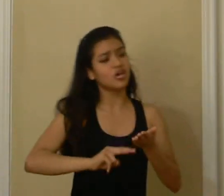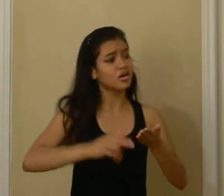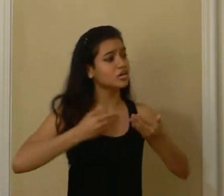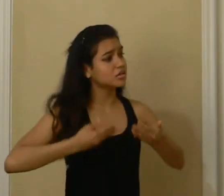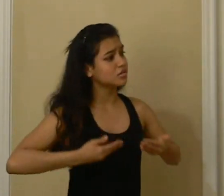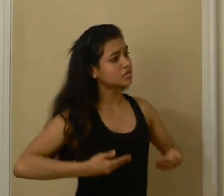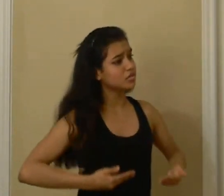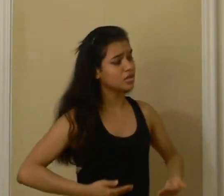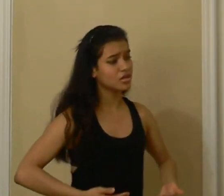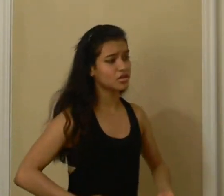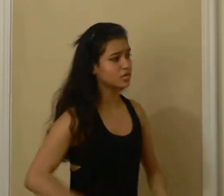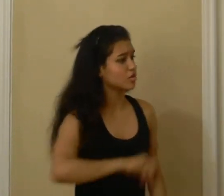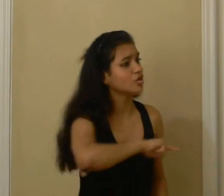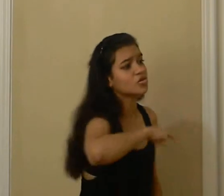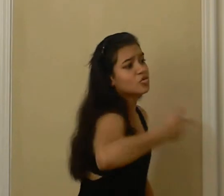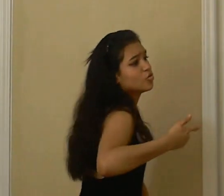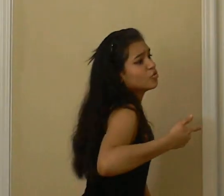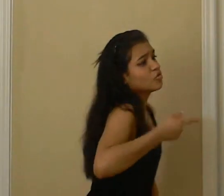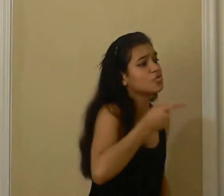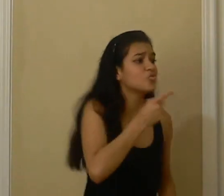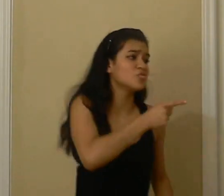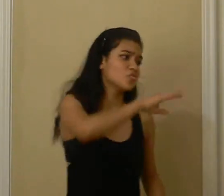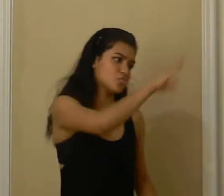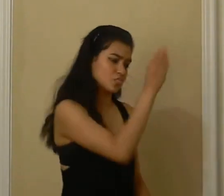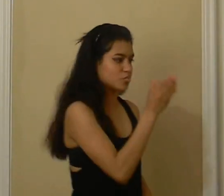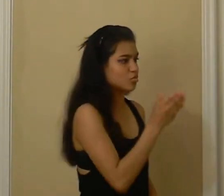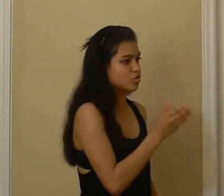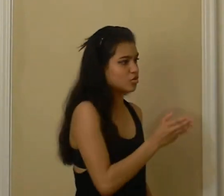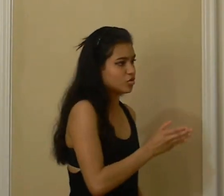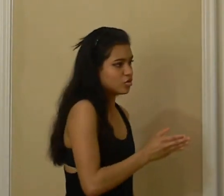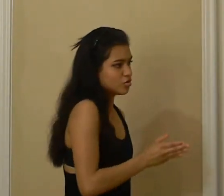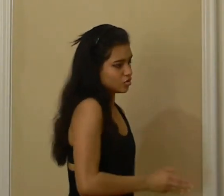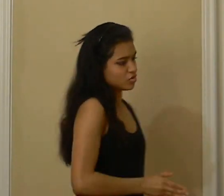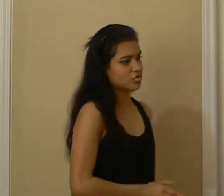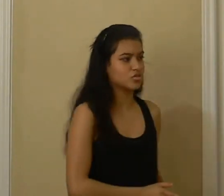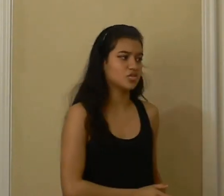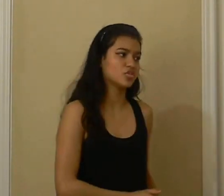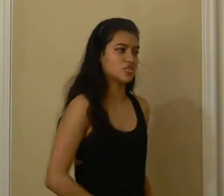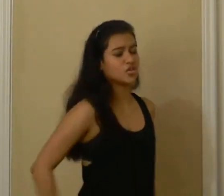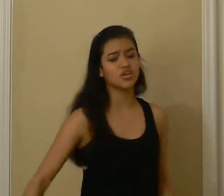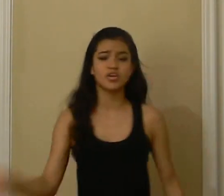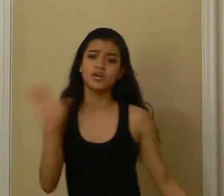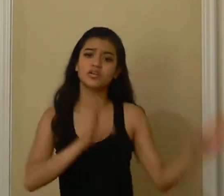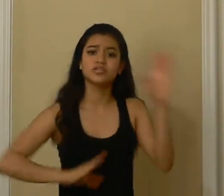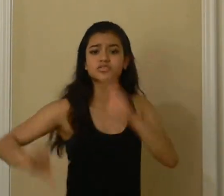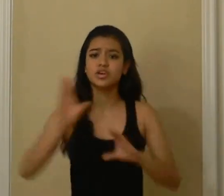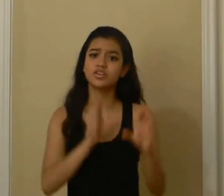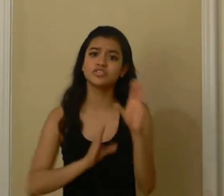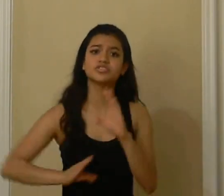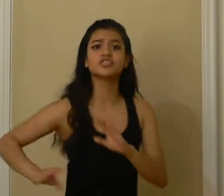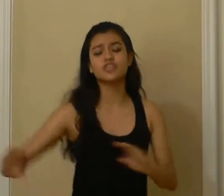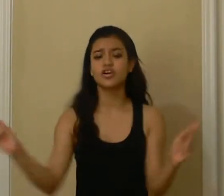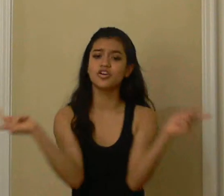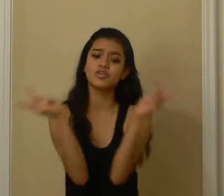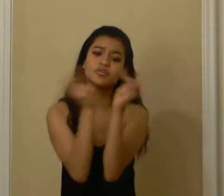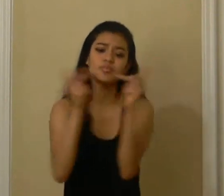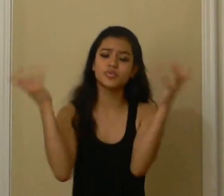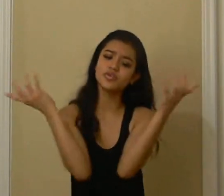he pedido a cambio tu sinceridad Quiero que el amor al fin